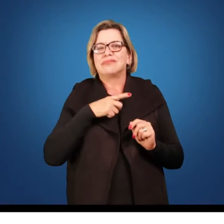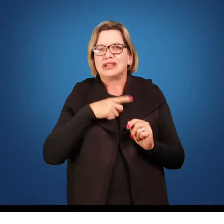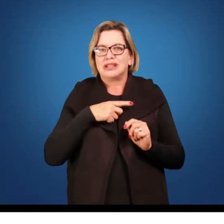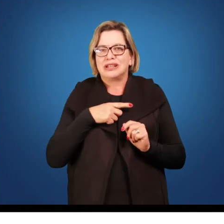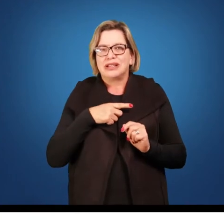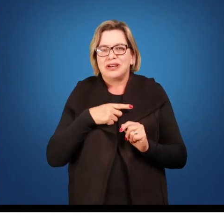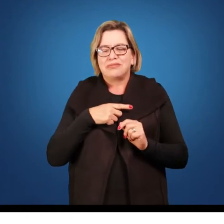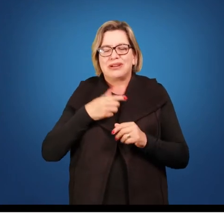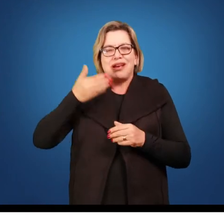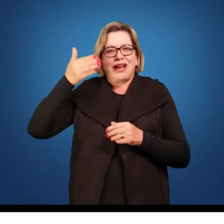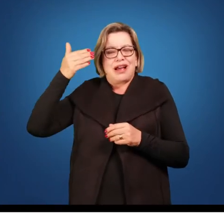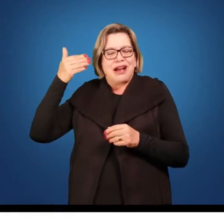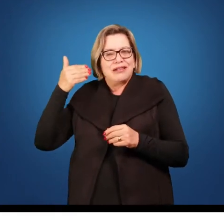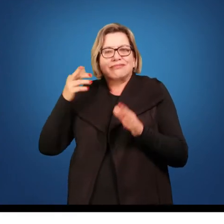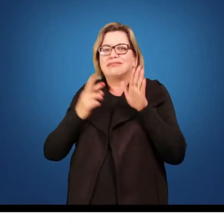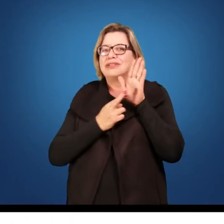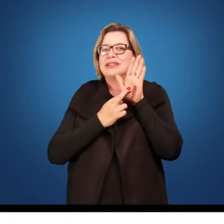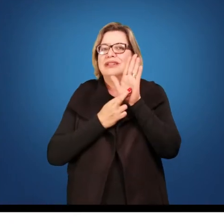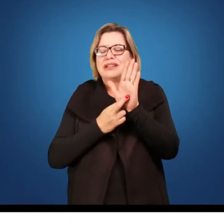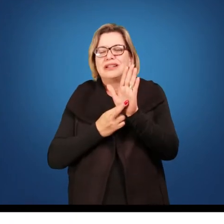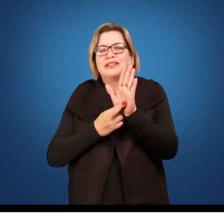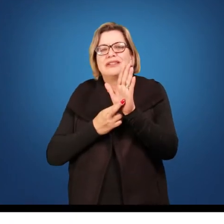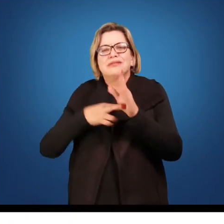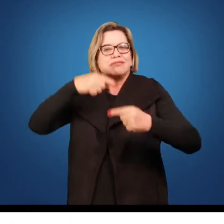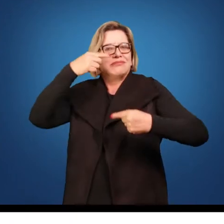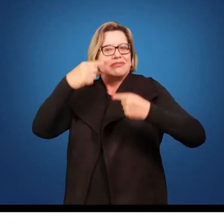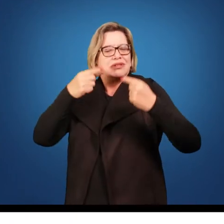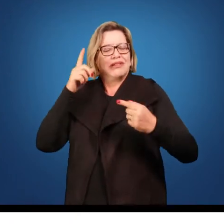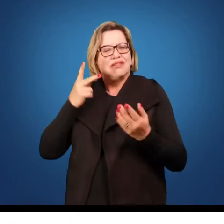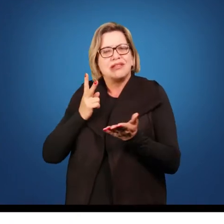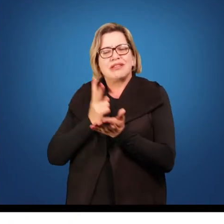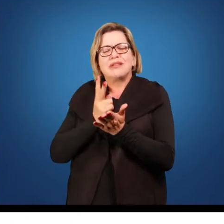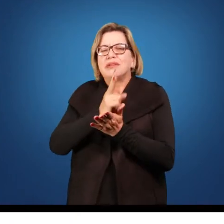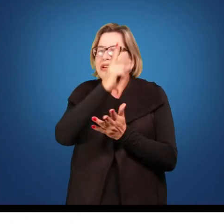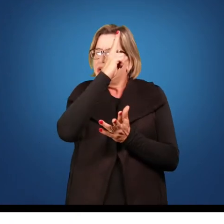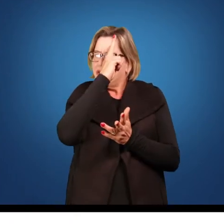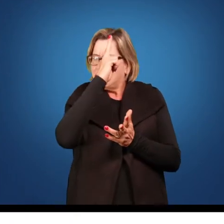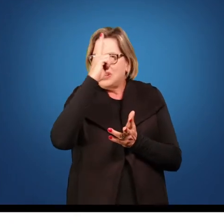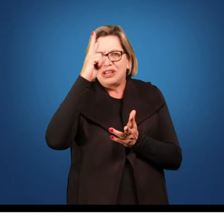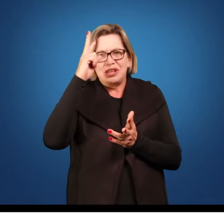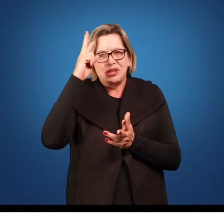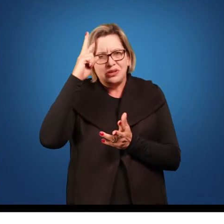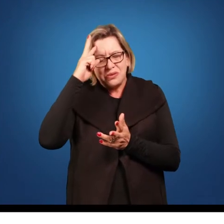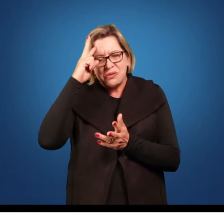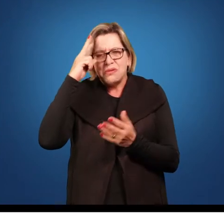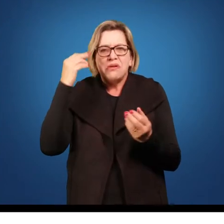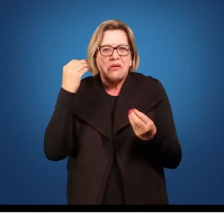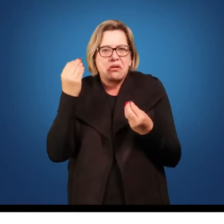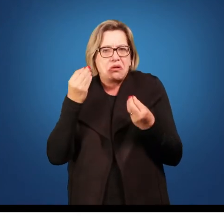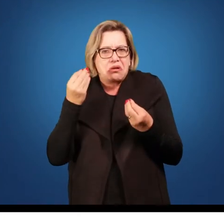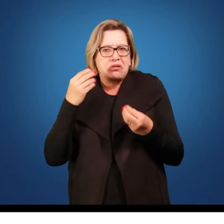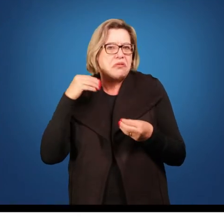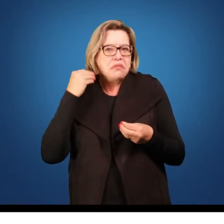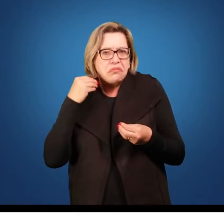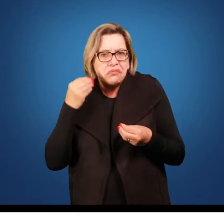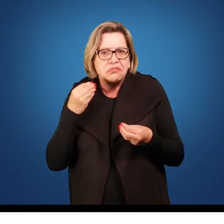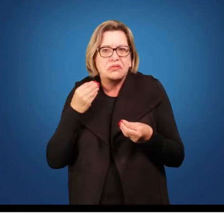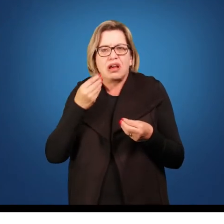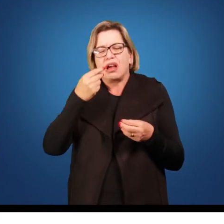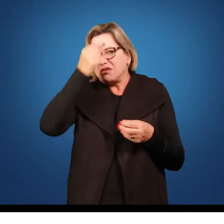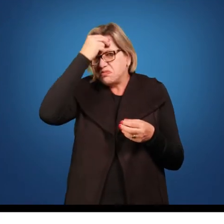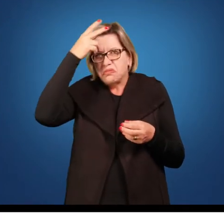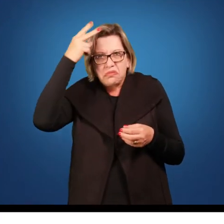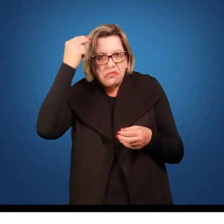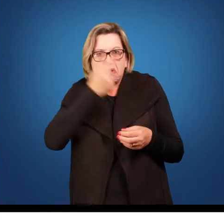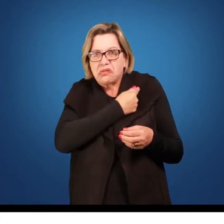política sempre foi marcada por legislativo, executivo e judiciário. Mas hoje surgem novas formas de representação